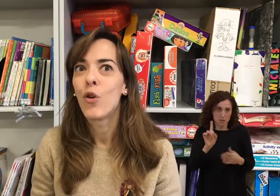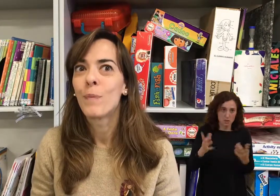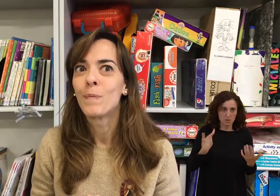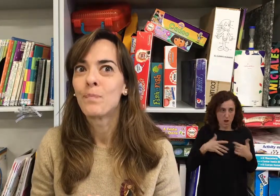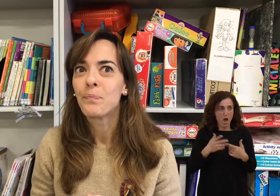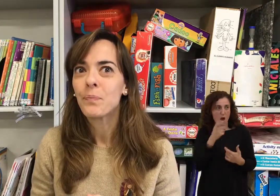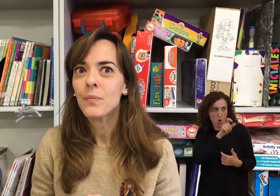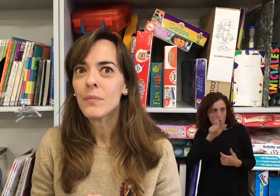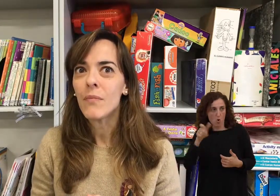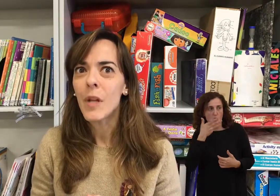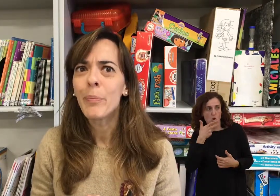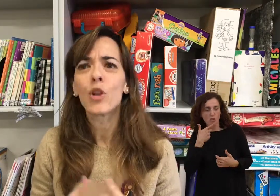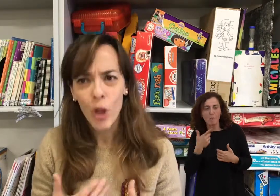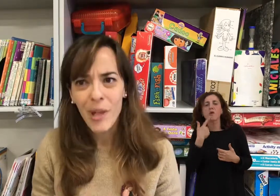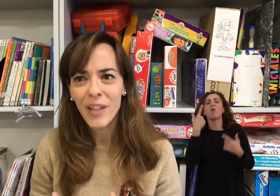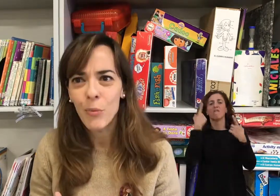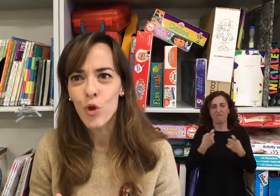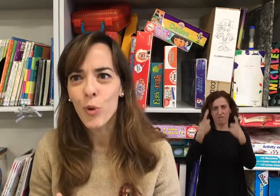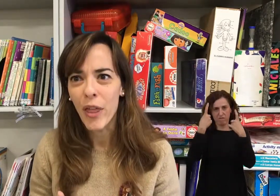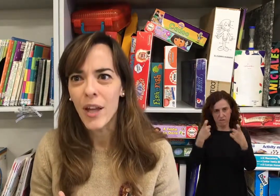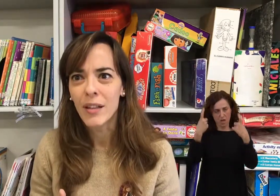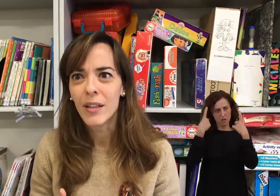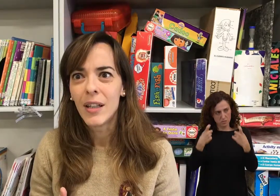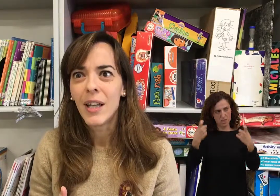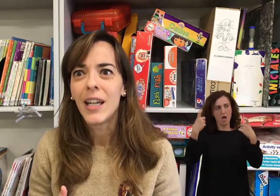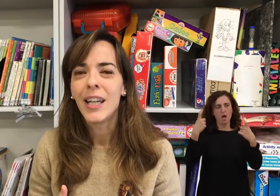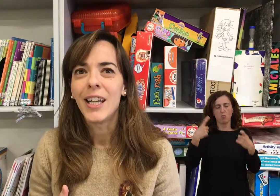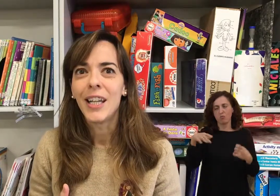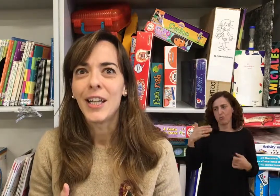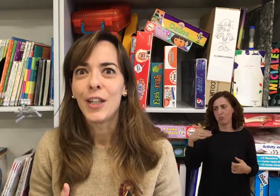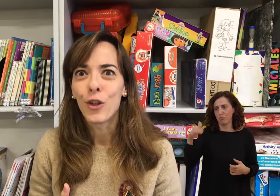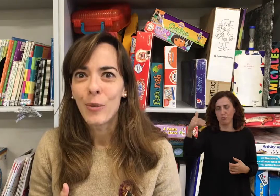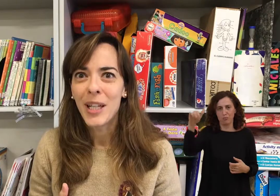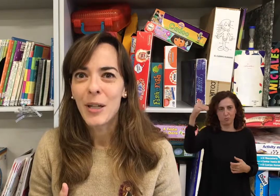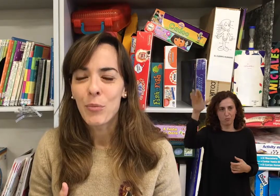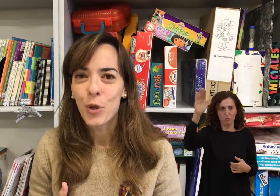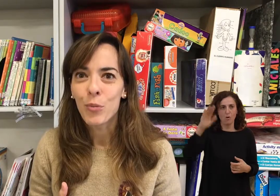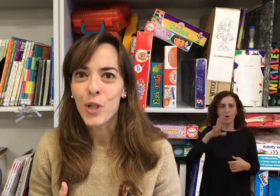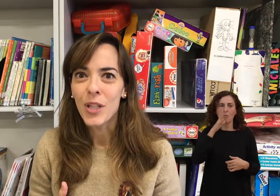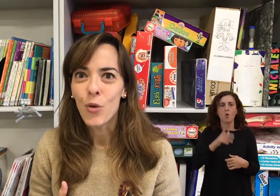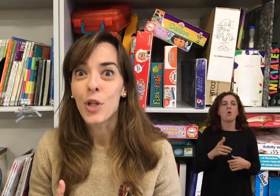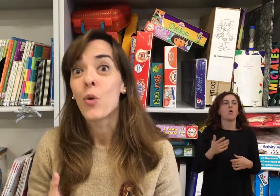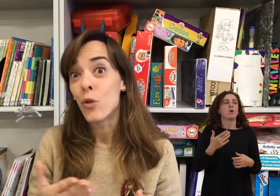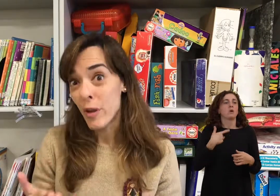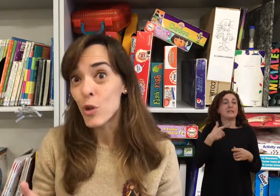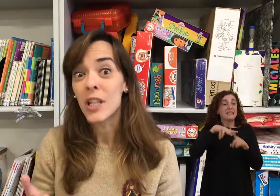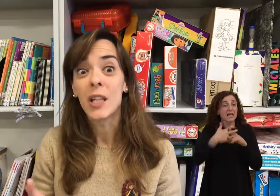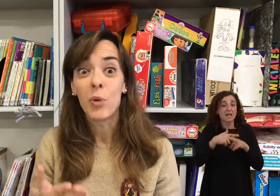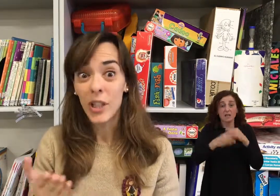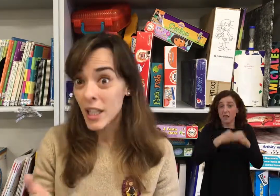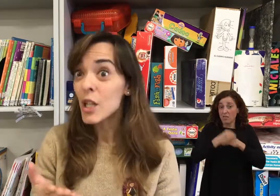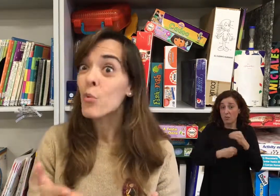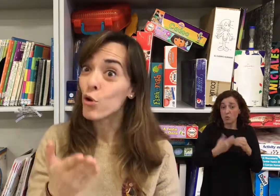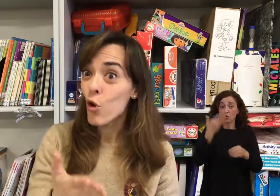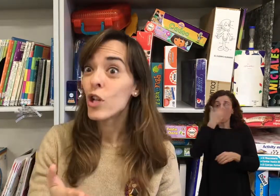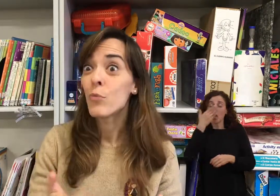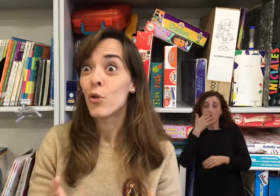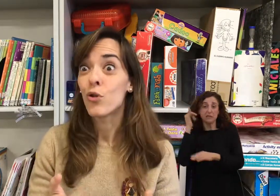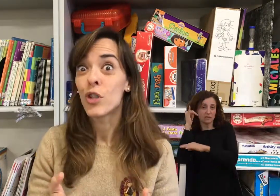todavía falta mucho por hacer, y todavía descubres cuando hacemos este tipo de talleres, por los coles, por los